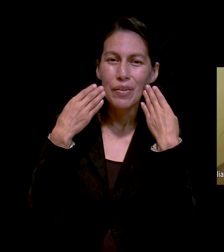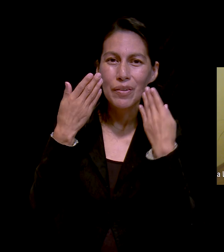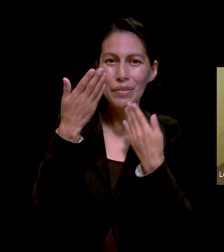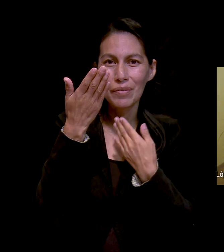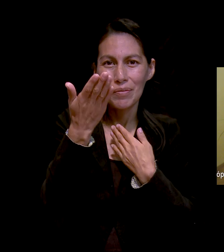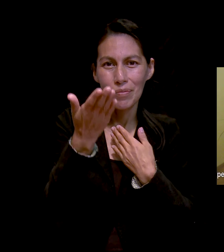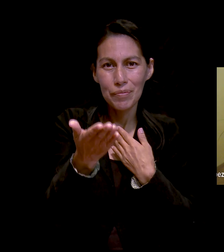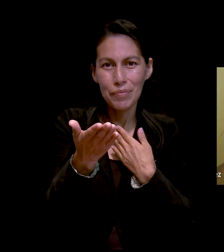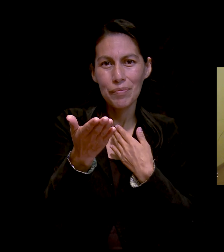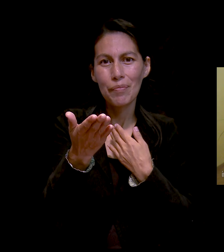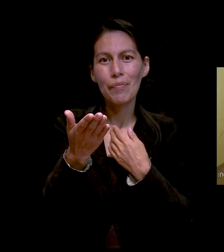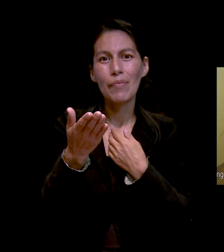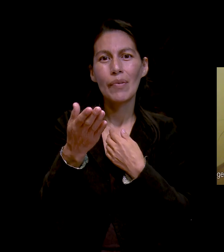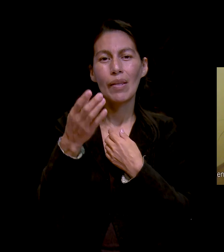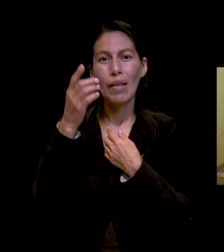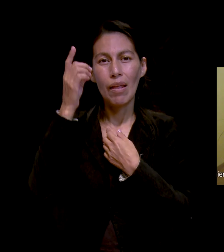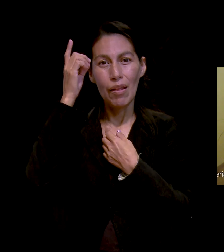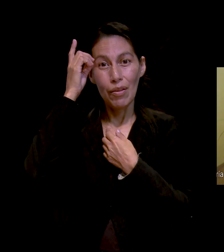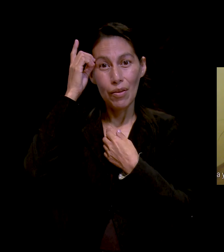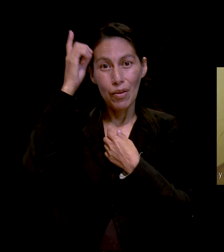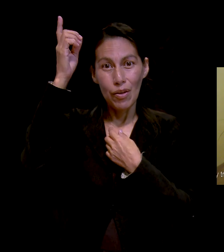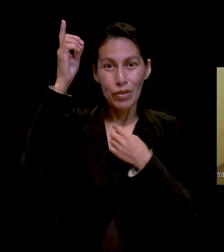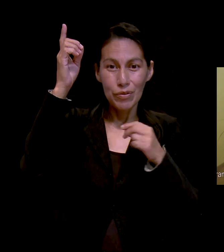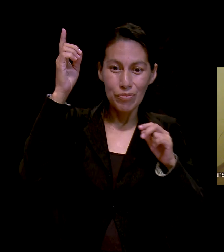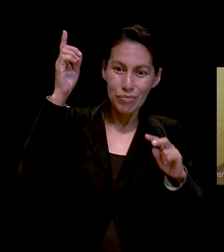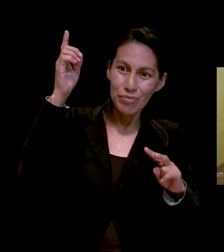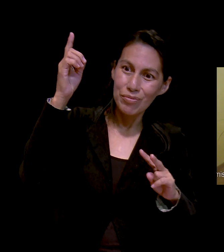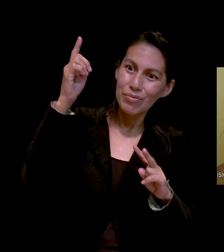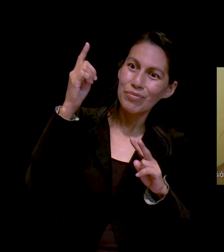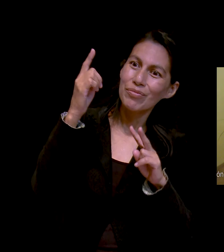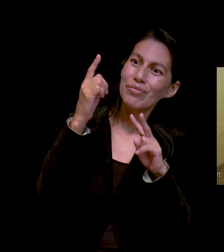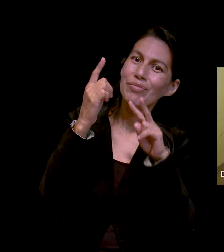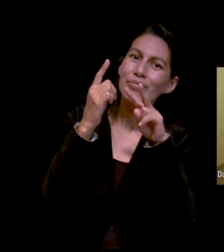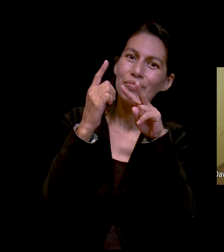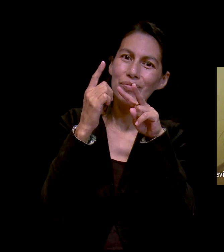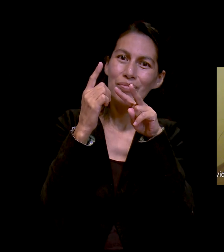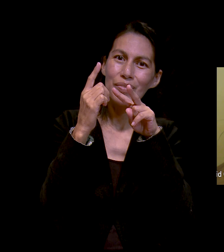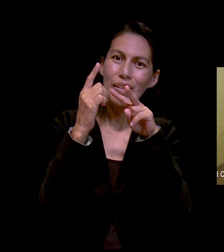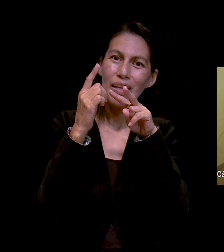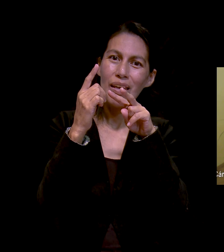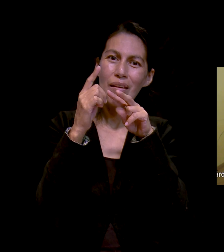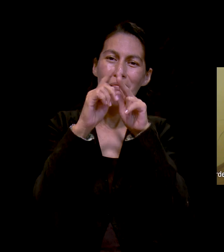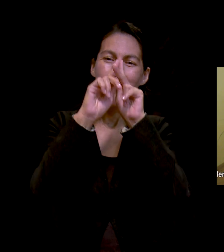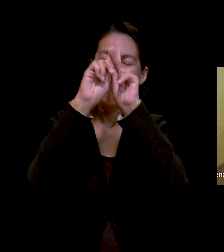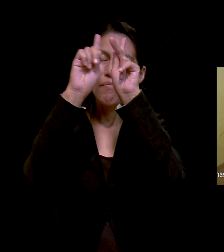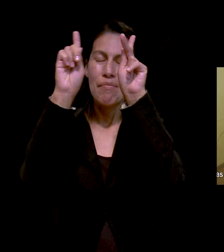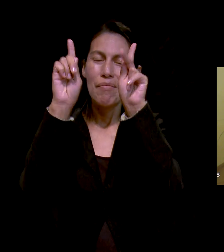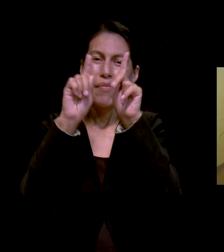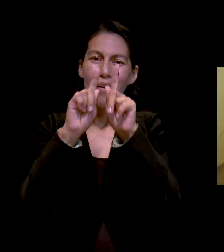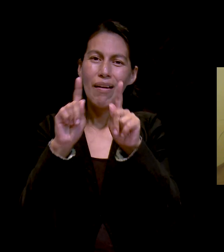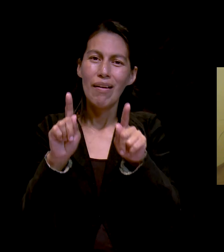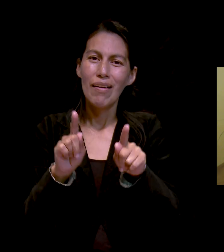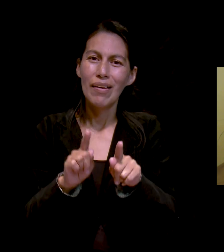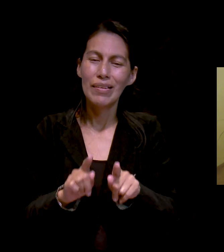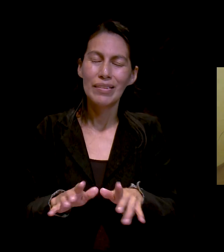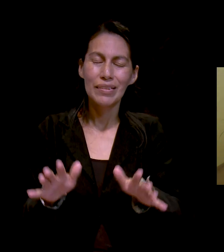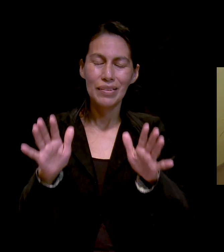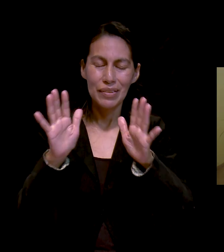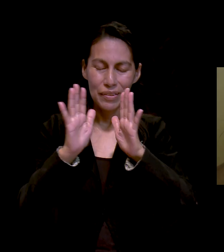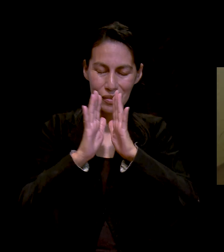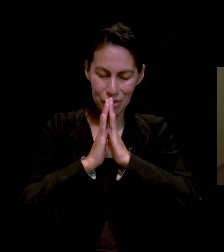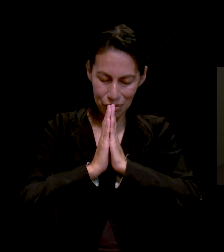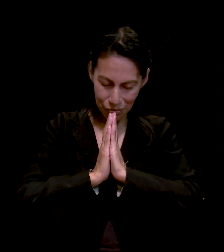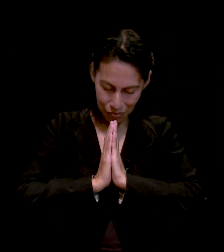alce a ti su rostro y ponga en ti paz. Amén y Amén.